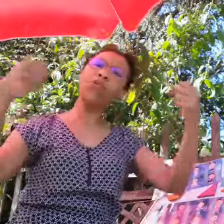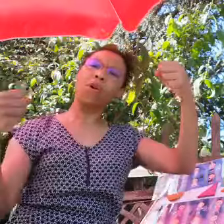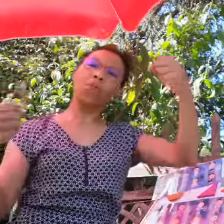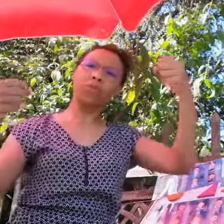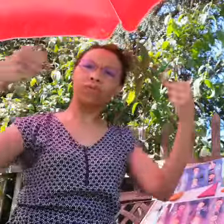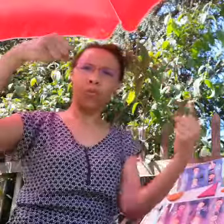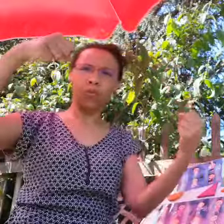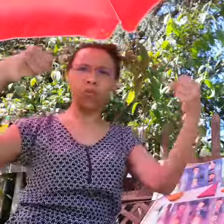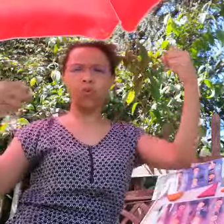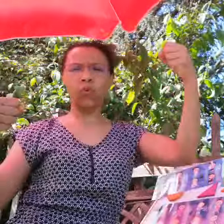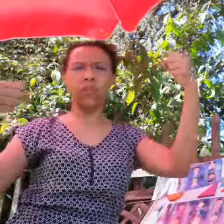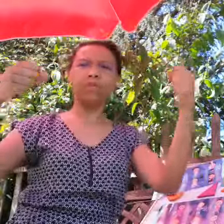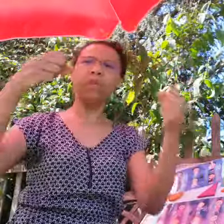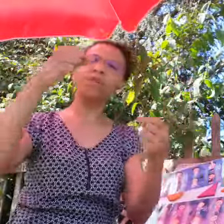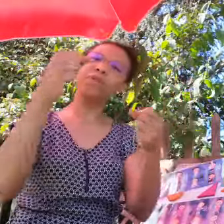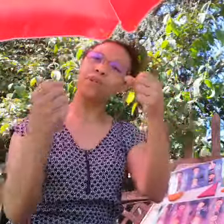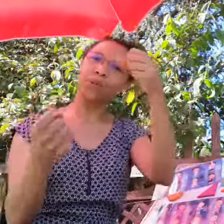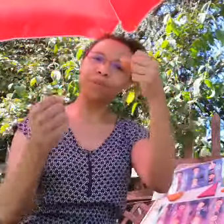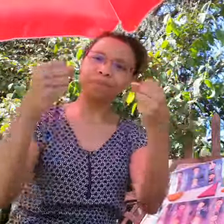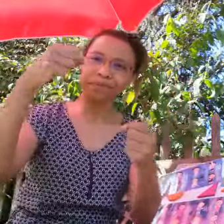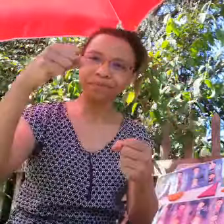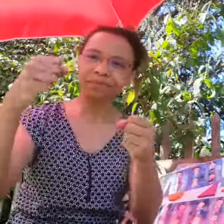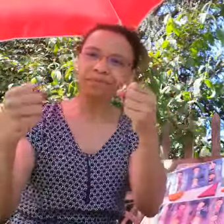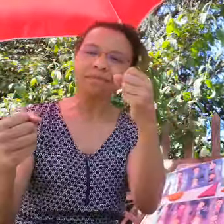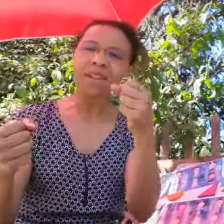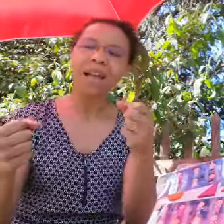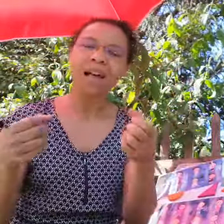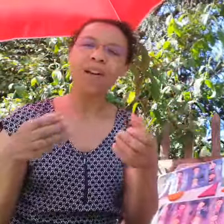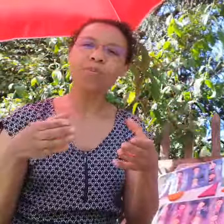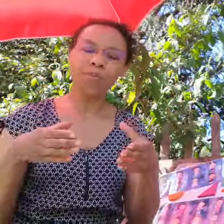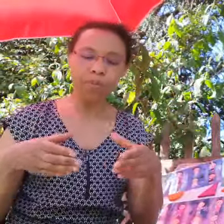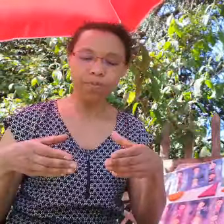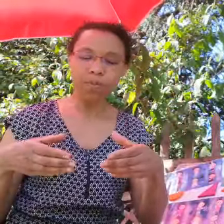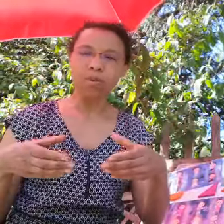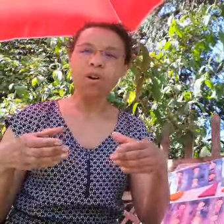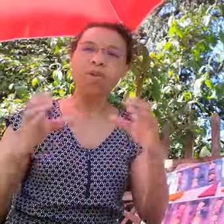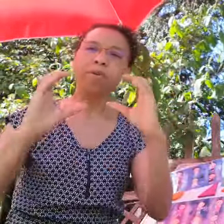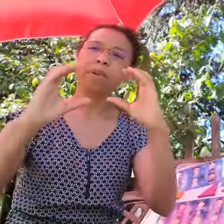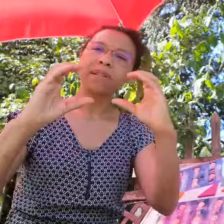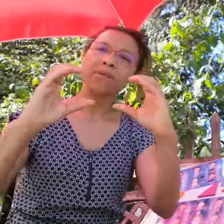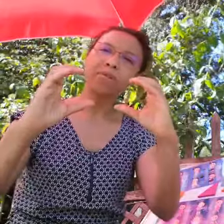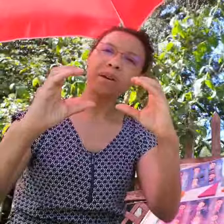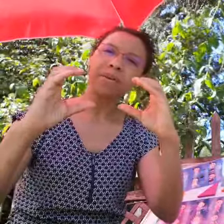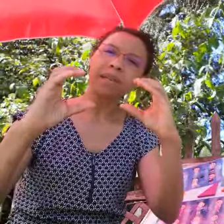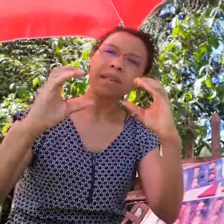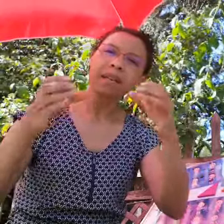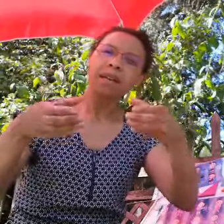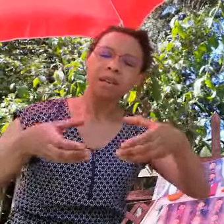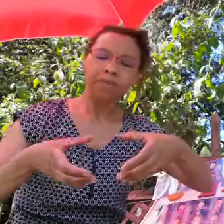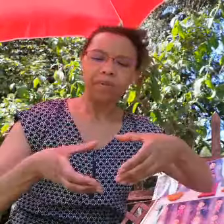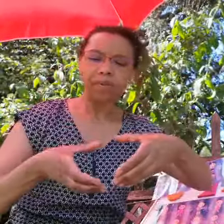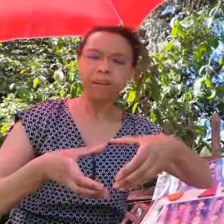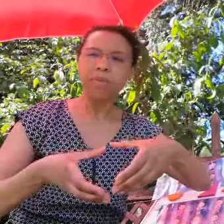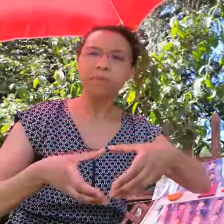volant camion et puis voiture alors pour le pot on va prendre ces deux mains en c'est et on va tout simplement